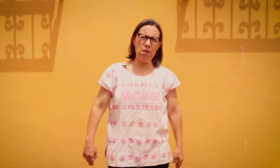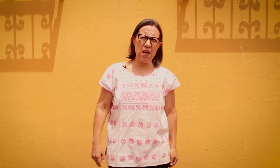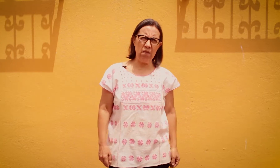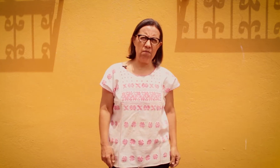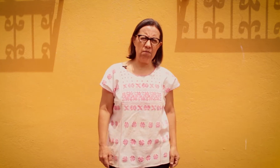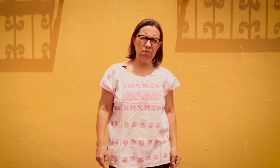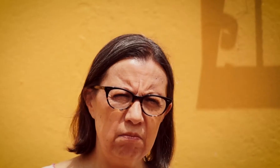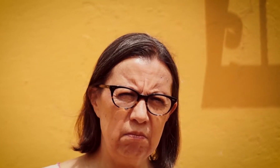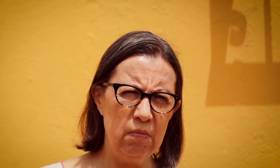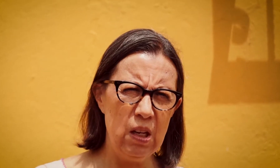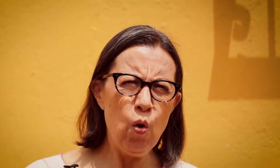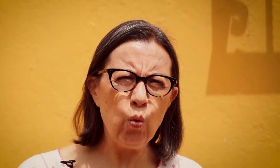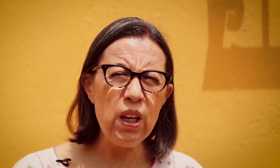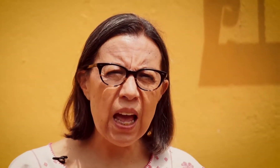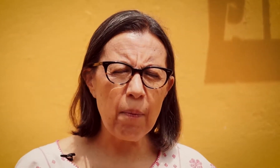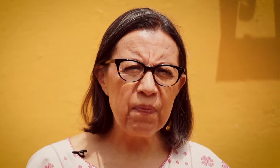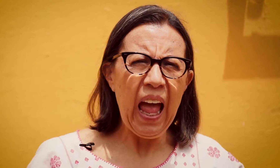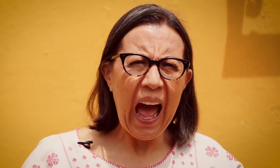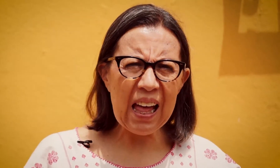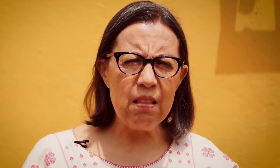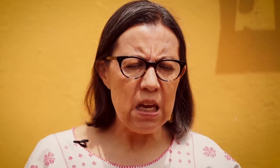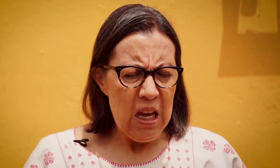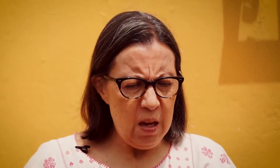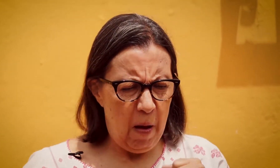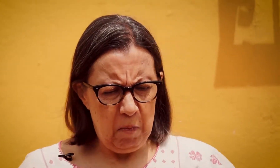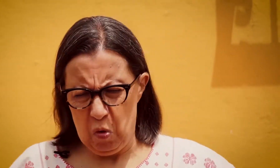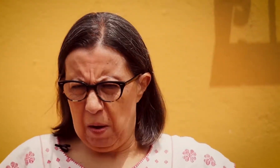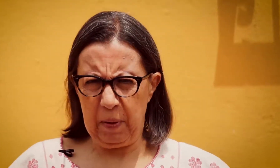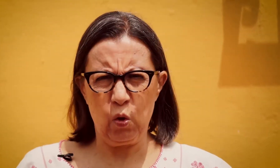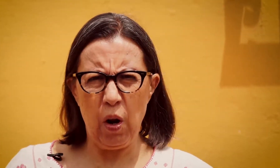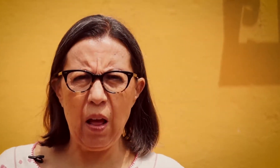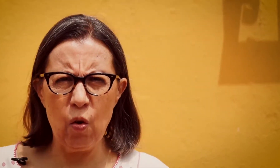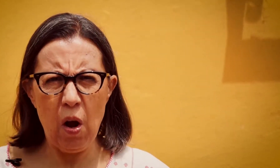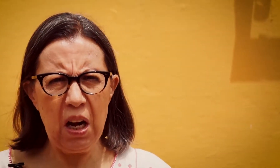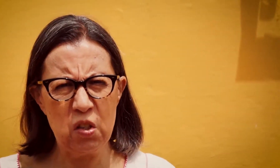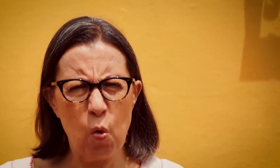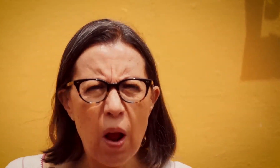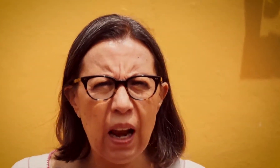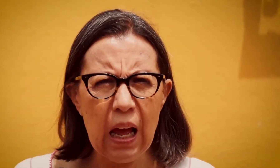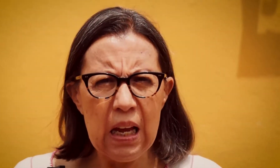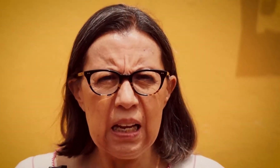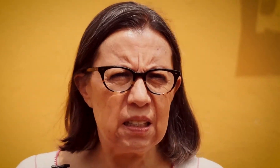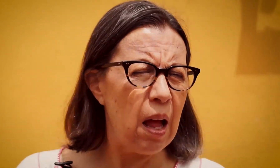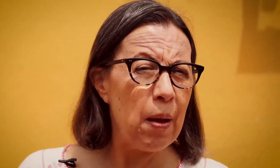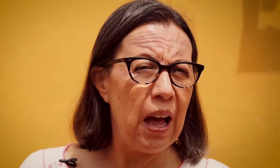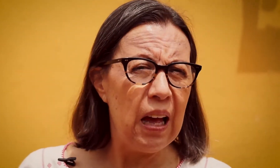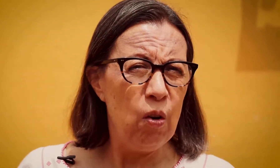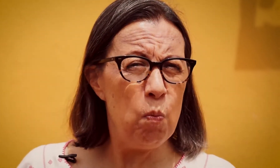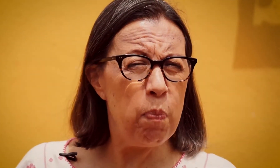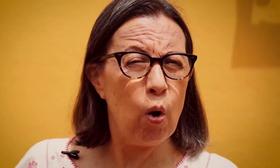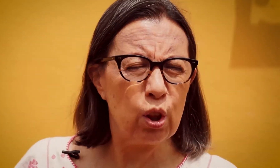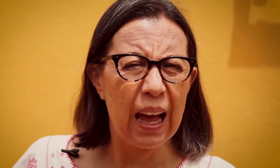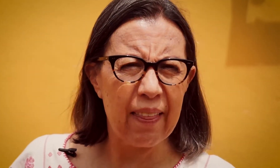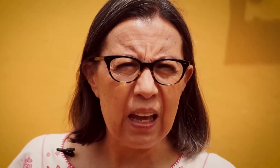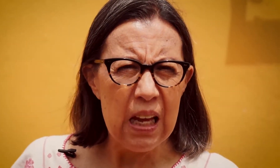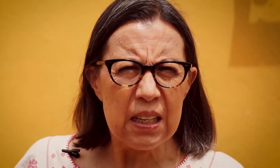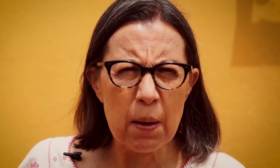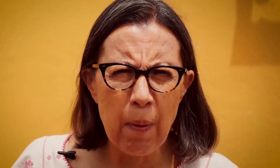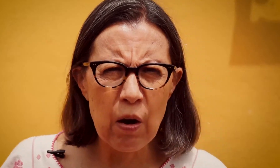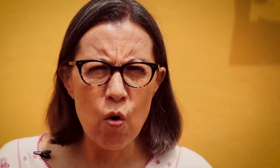bien. Un día Andy iba muy apresurado a la escuela. Estaba un poco tarde. Se paró